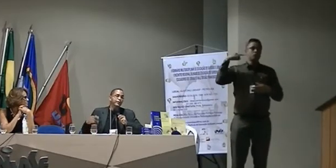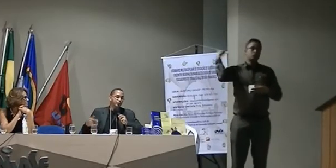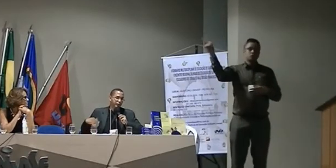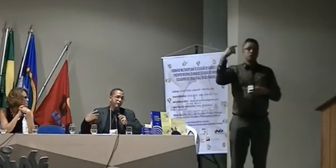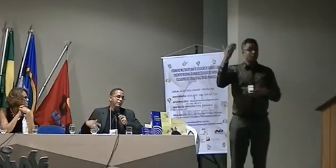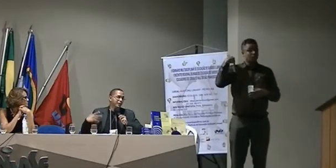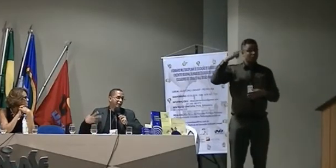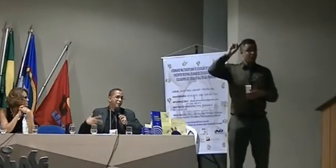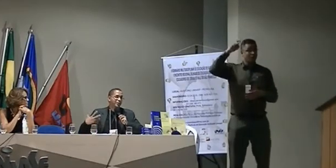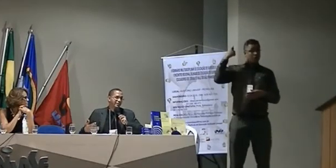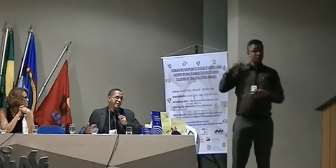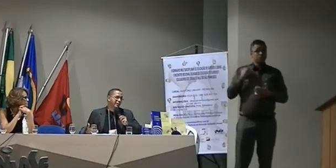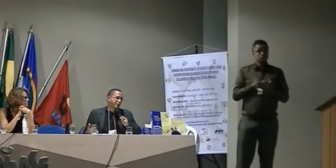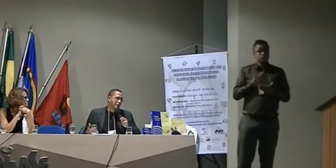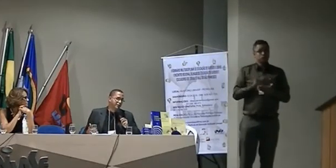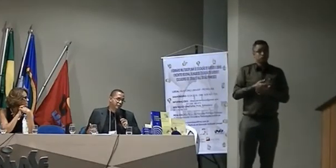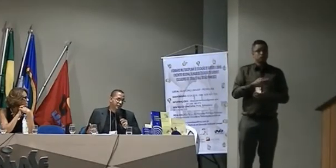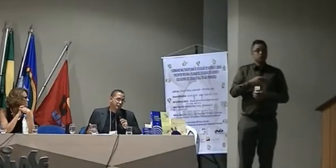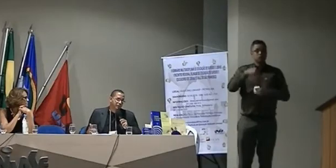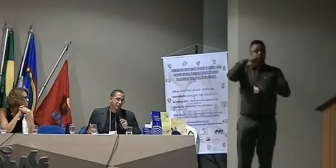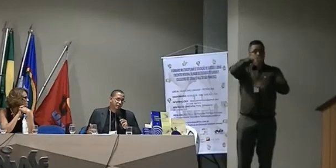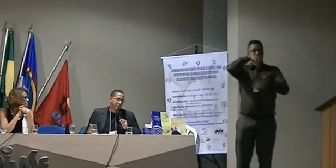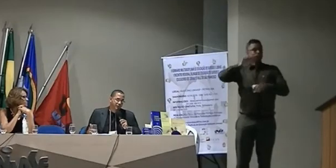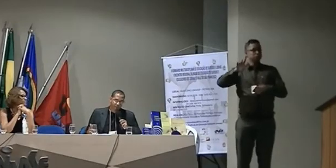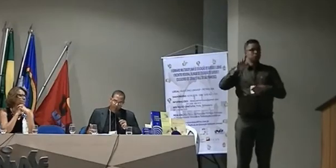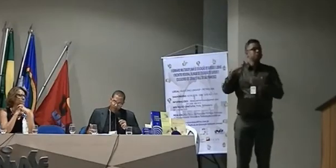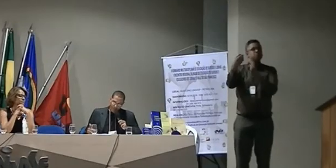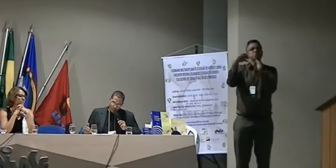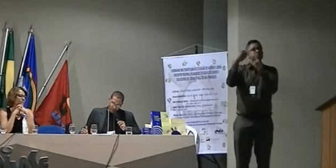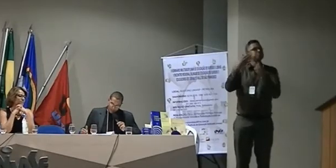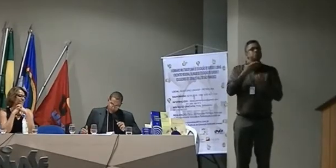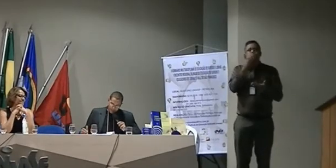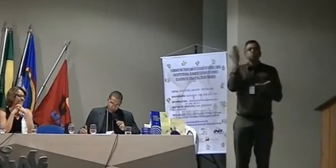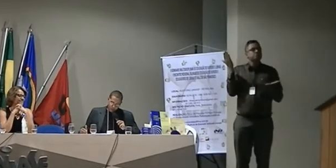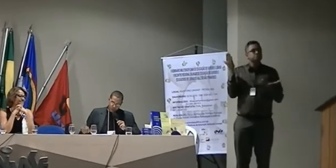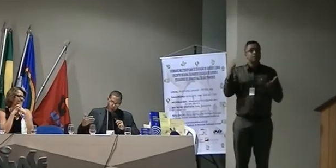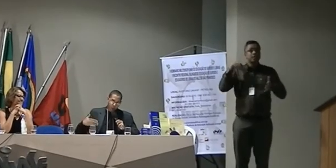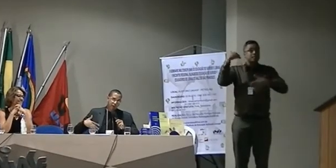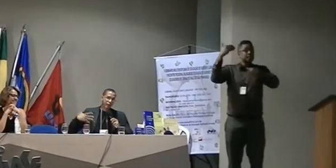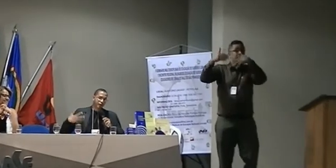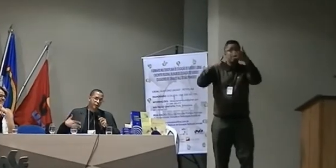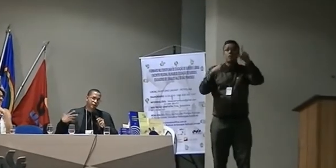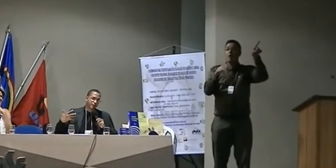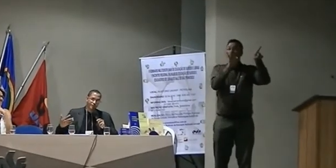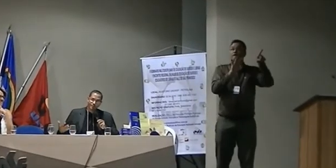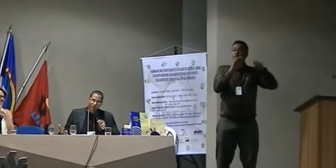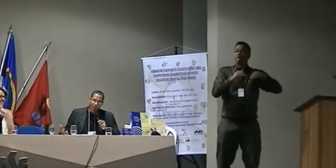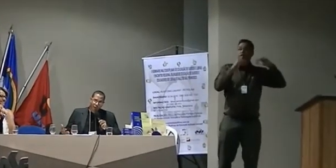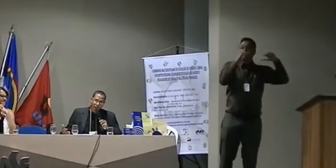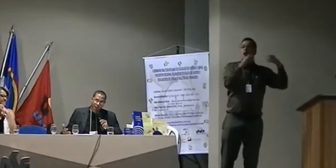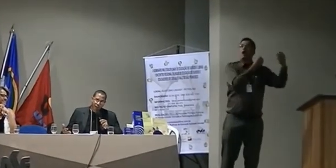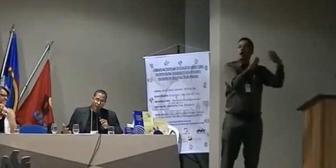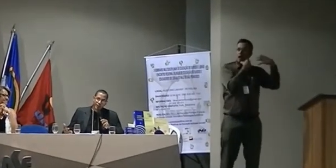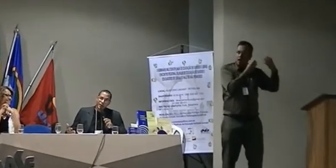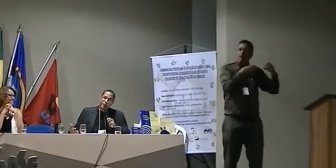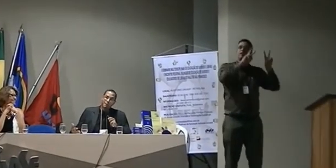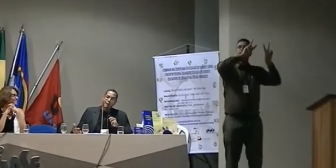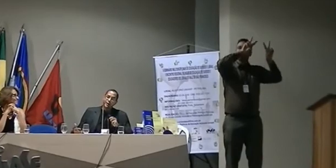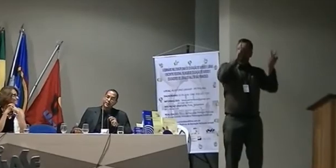discussão realmente esquentar sobre isso então muitos documentos já foram colocados aí mas